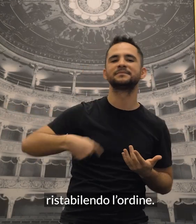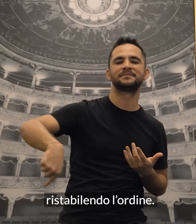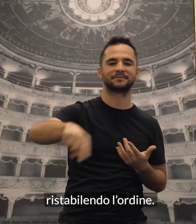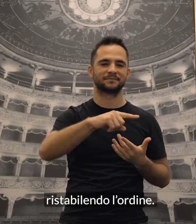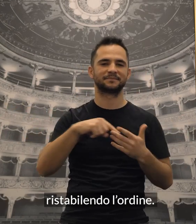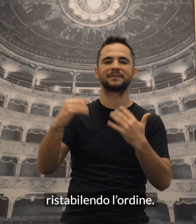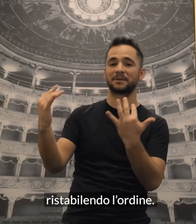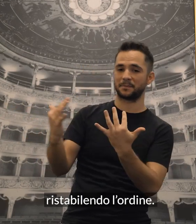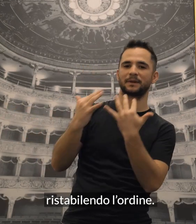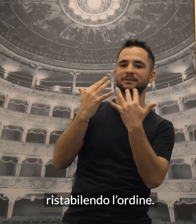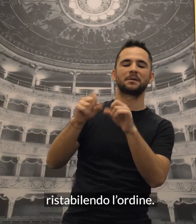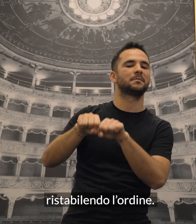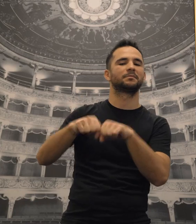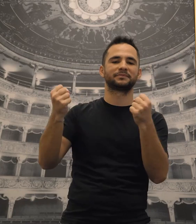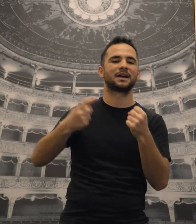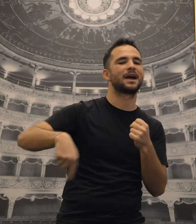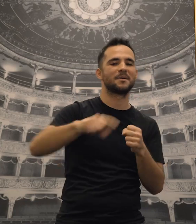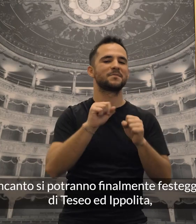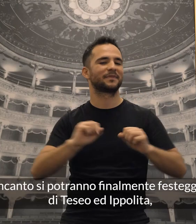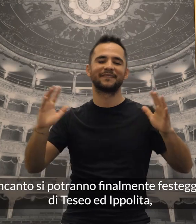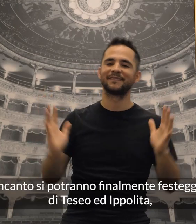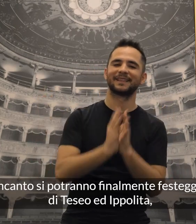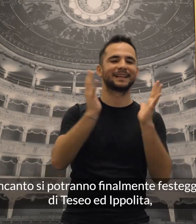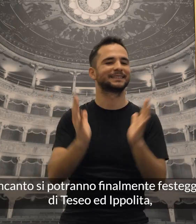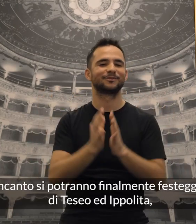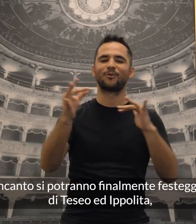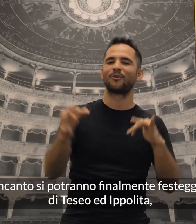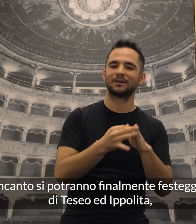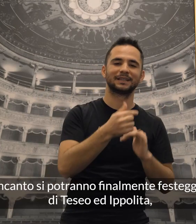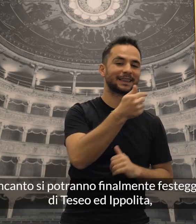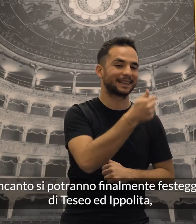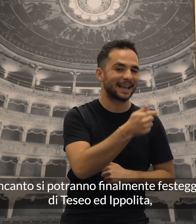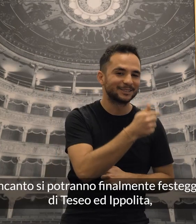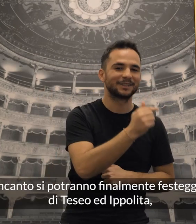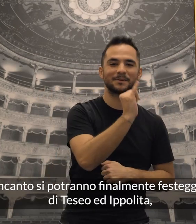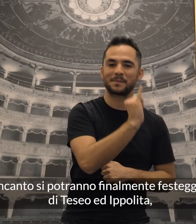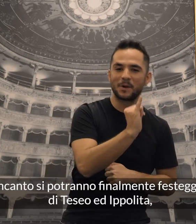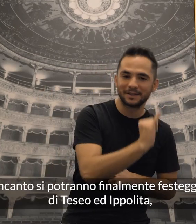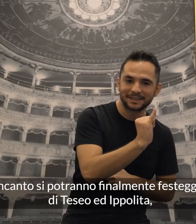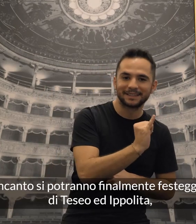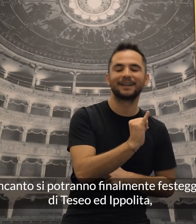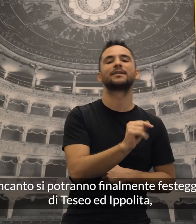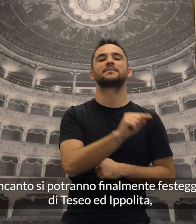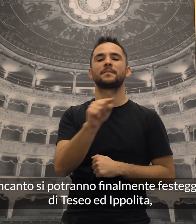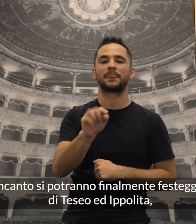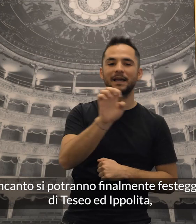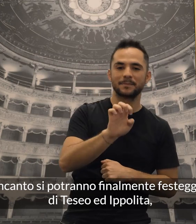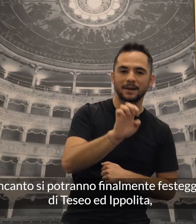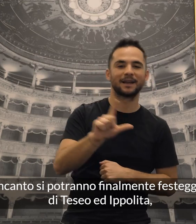ristabilendo l'ordine. Spezzato l'incanto, si potranno finalmente festeggiare le nozze di Teseo ed Ippolita,